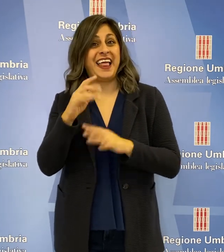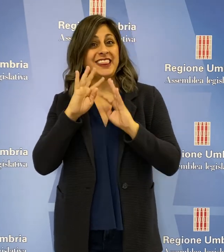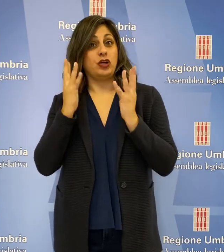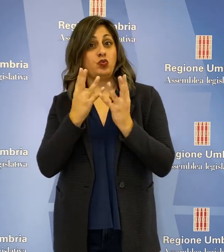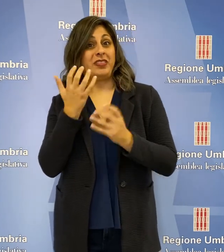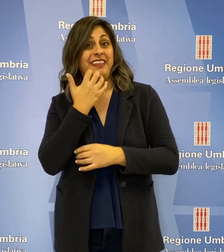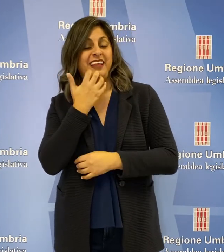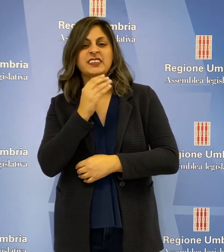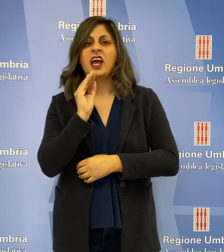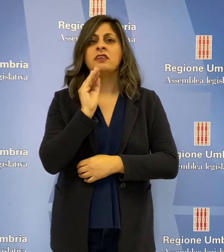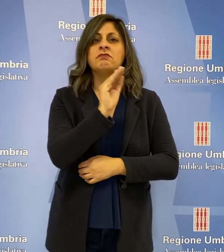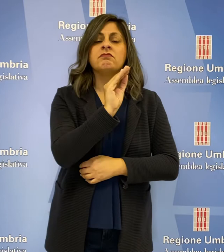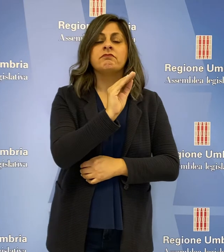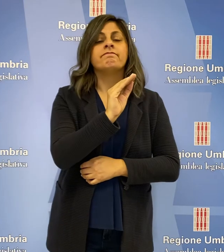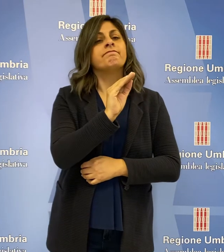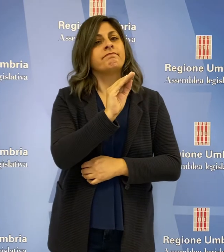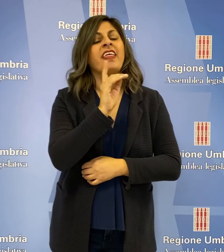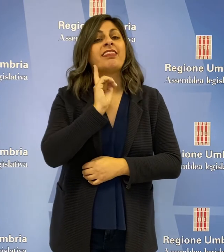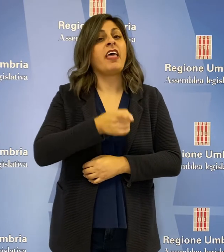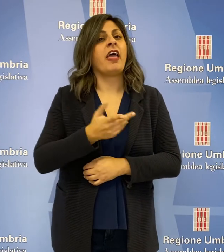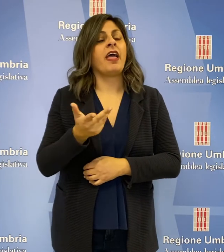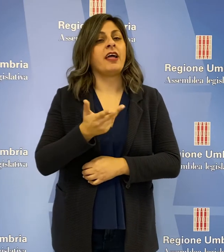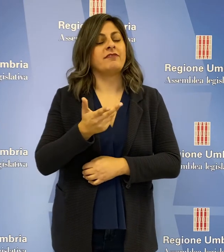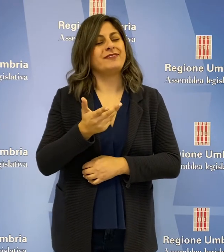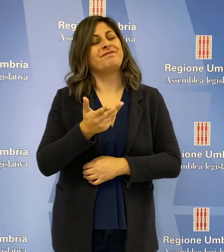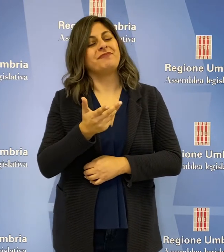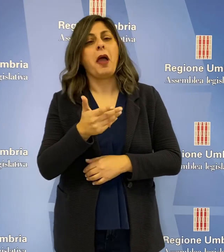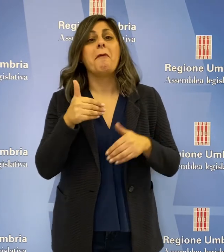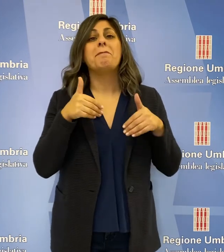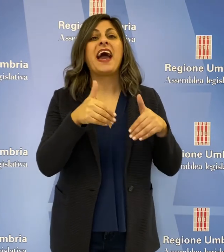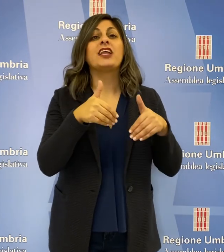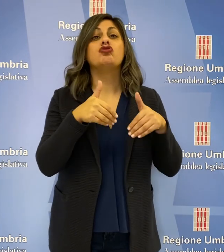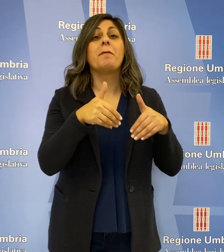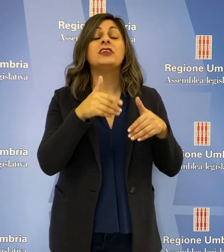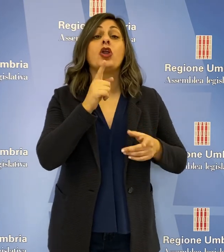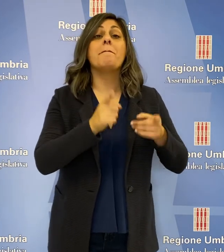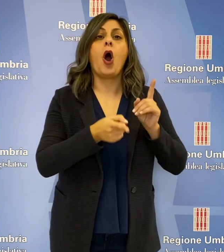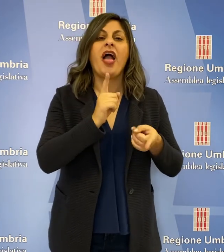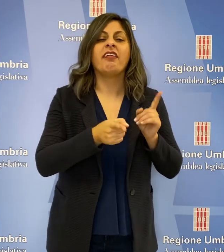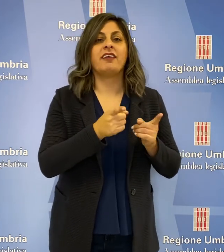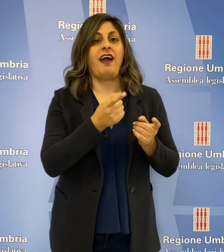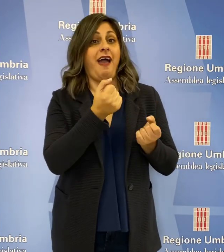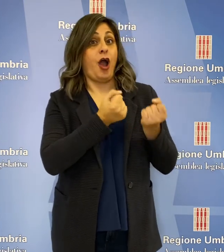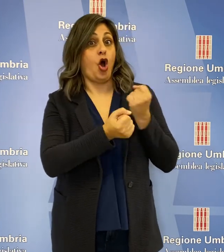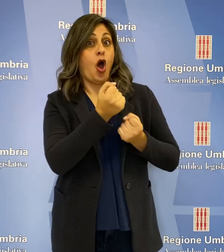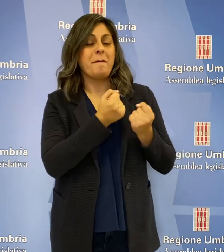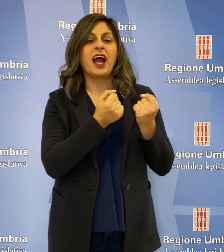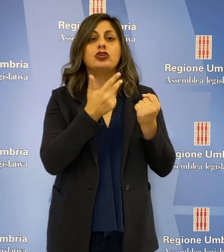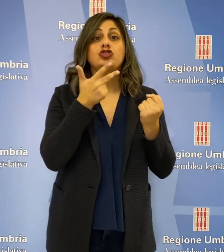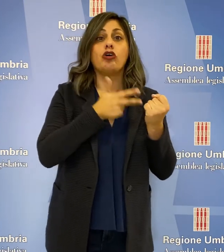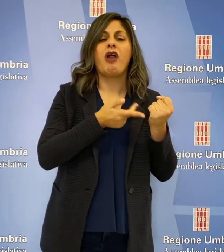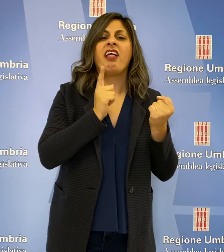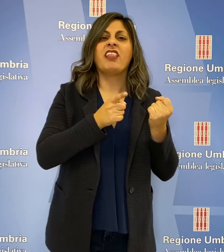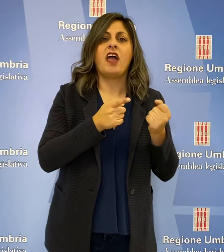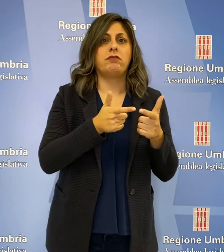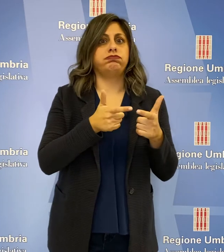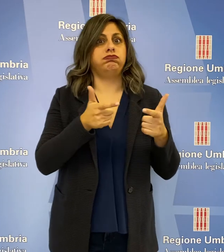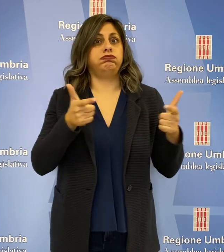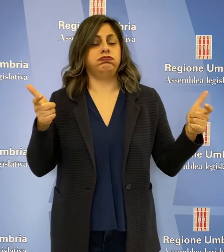chiesto alla Presidente della Giunta, Donatella Tesei, di prevedere una maggiore e più strutturata partecipazione politica, economica e